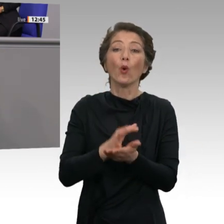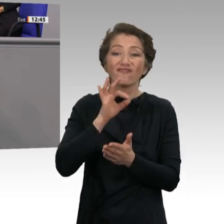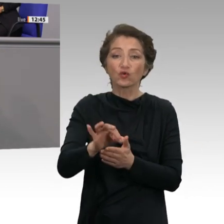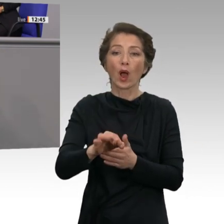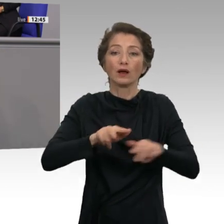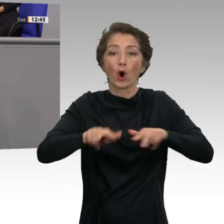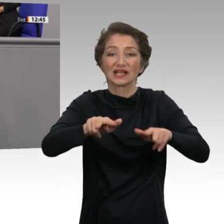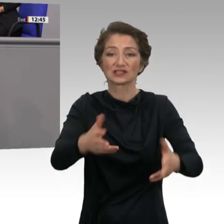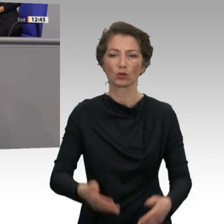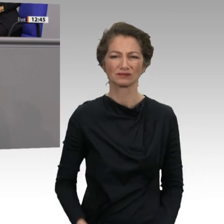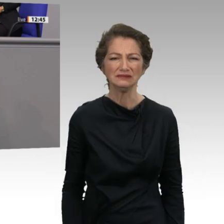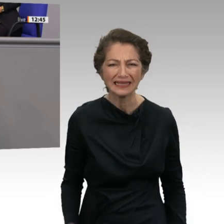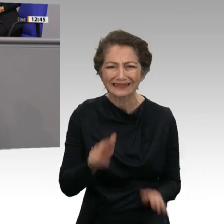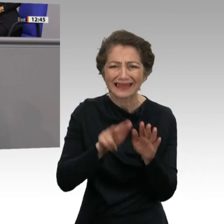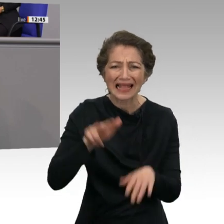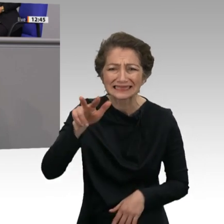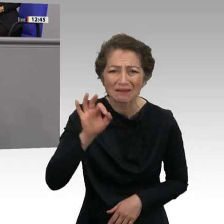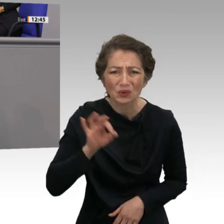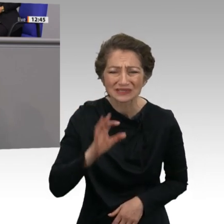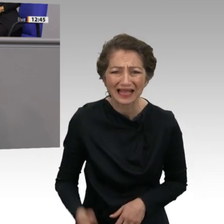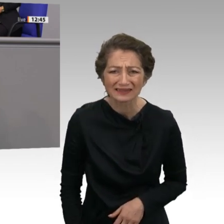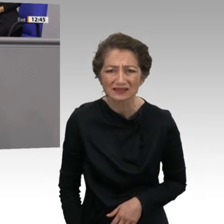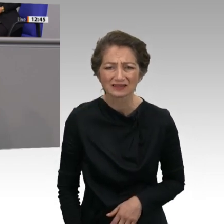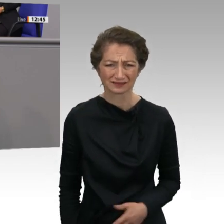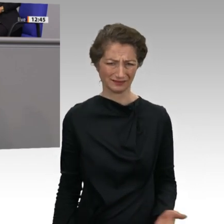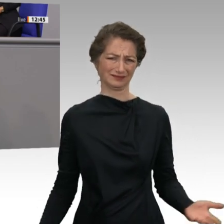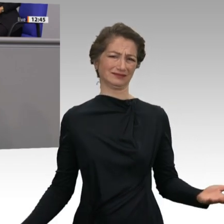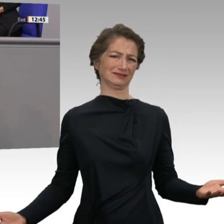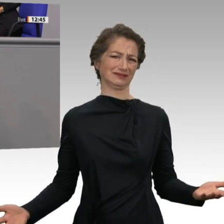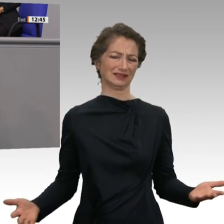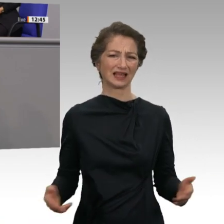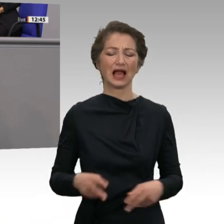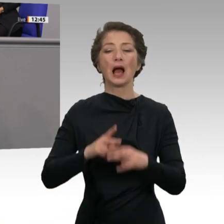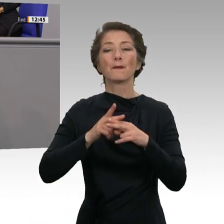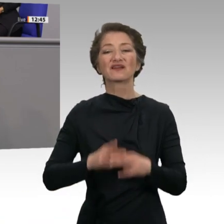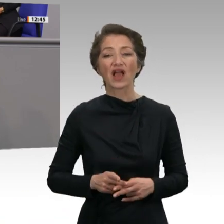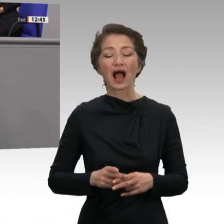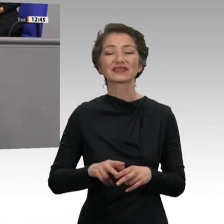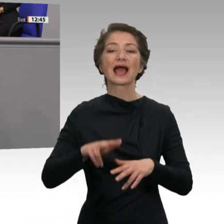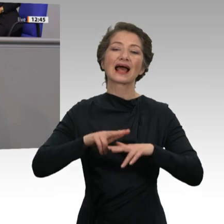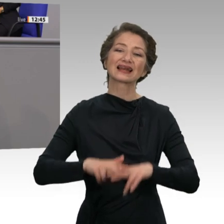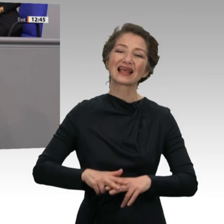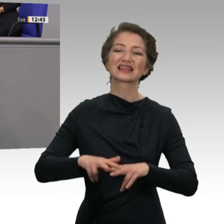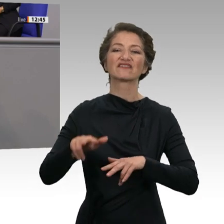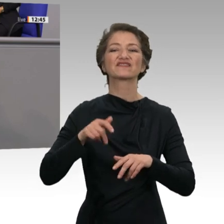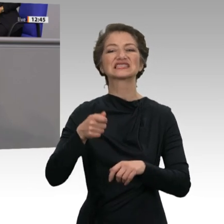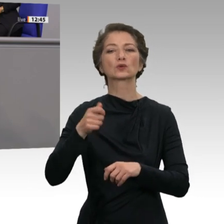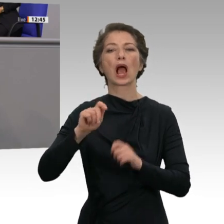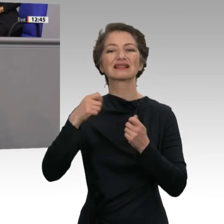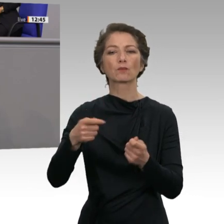und Vertreter der Koalition kritisieren regelmäßig private Rentenversicherungsanbieter für ihre hohen Verwaltungskosten. Bei der Riester-Rente zum